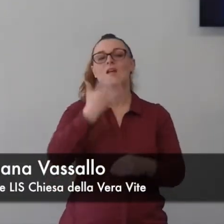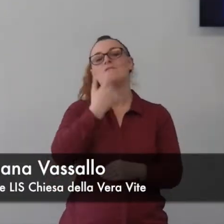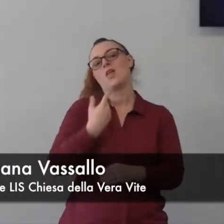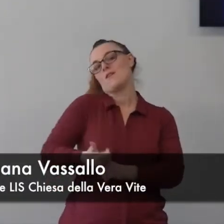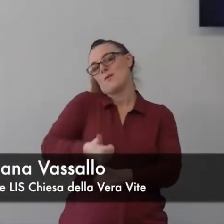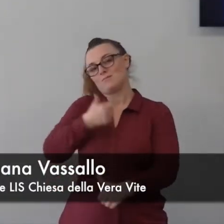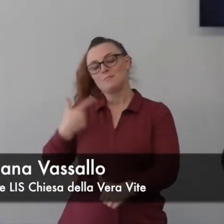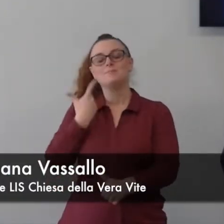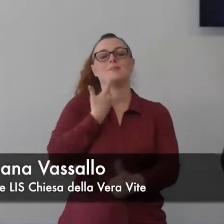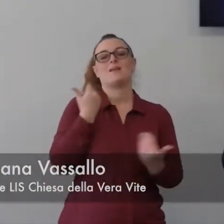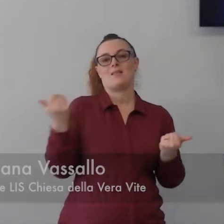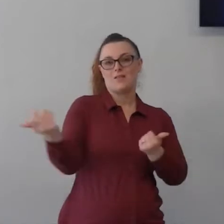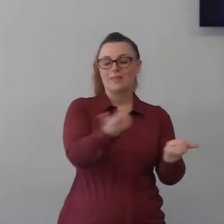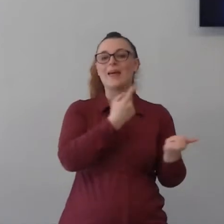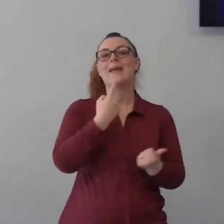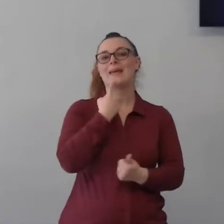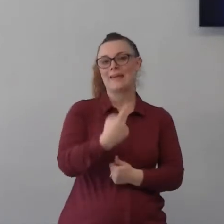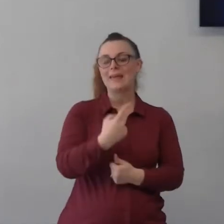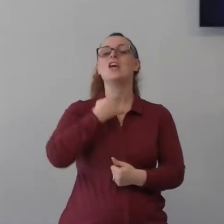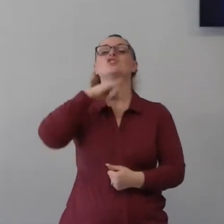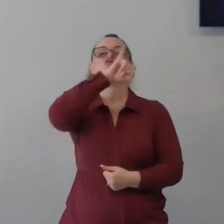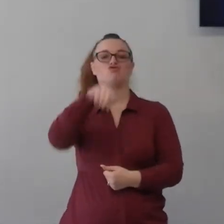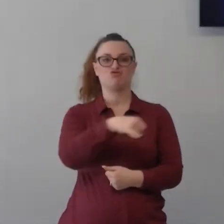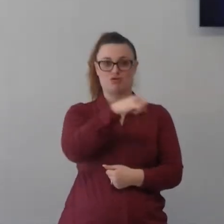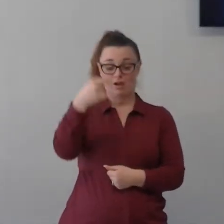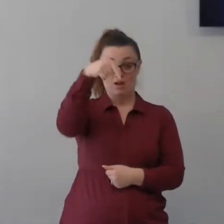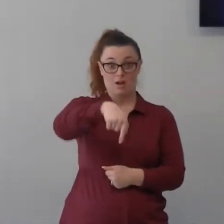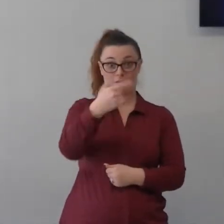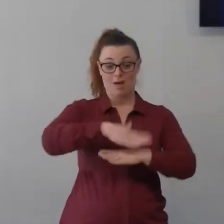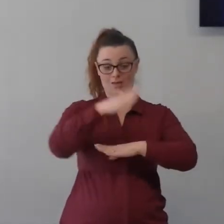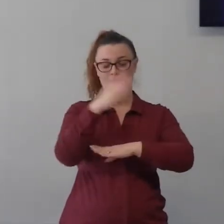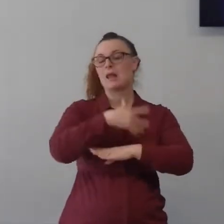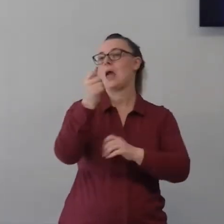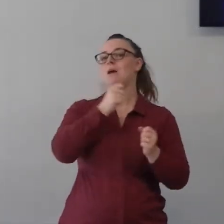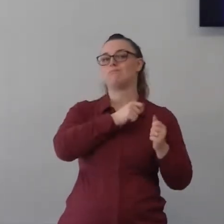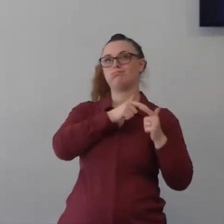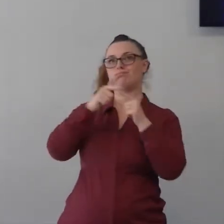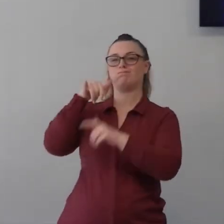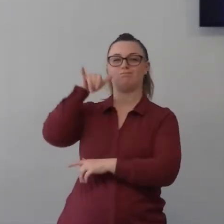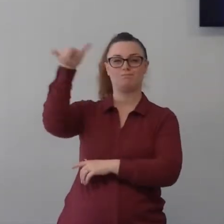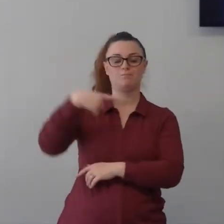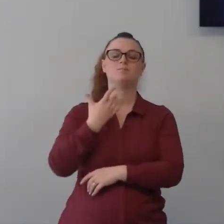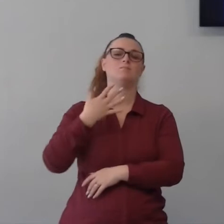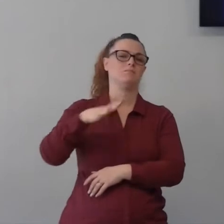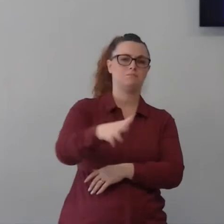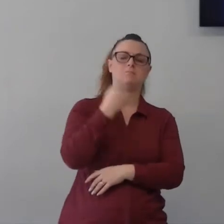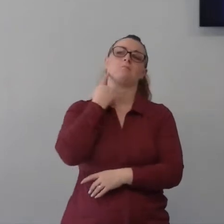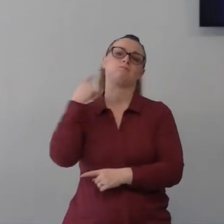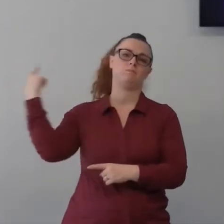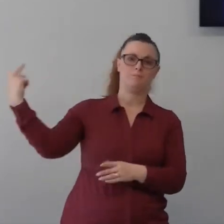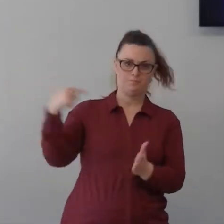da parte di Jean che è partita per un viaggio che sarà con noi di nuovo il